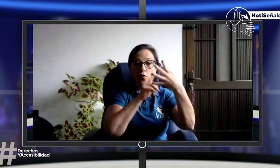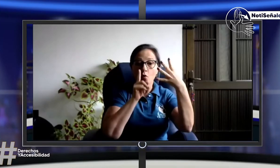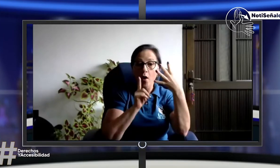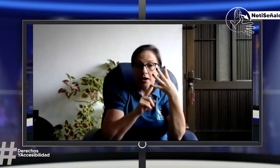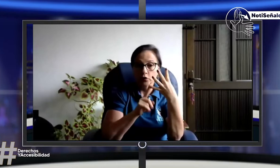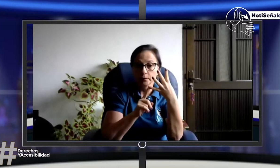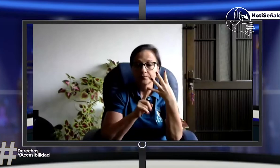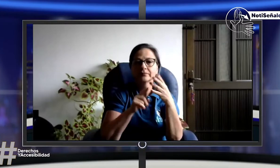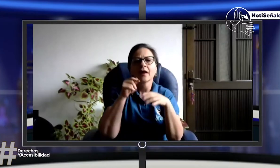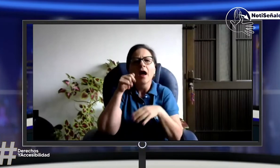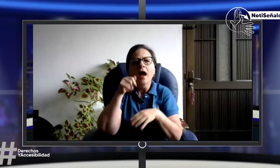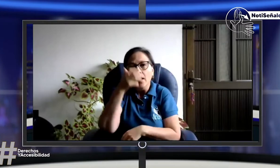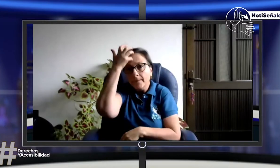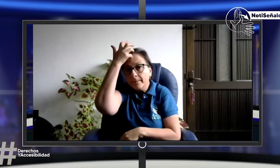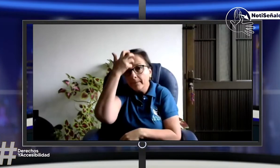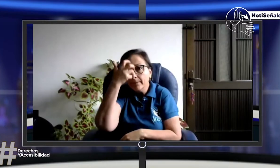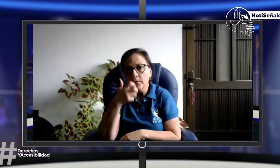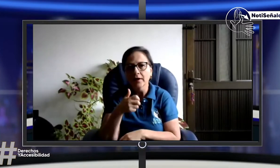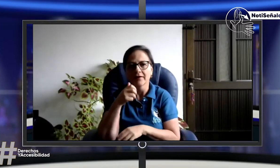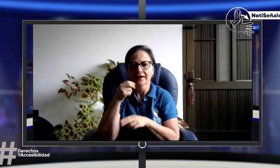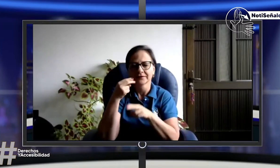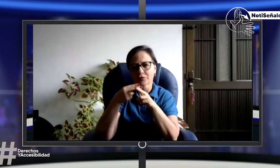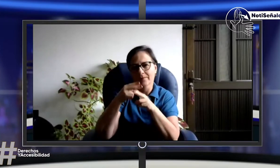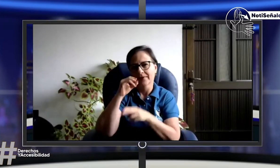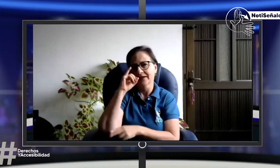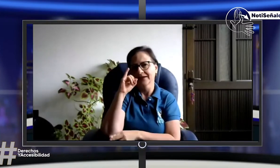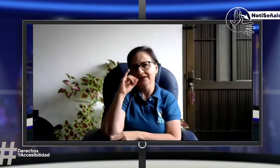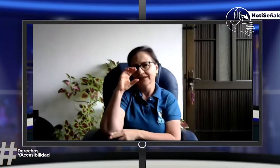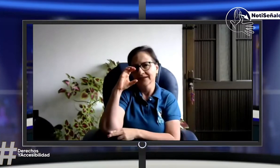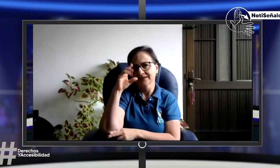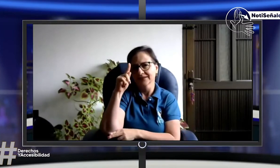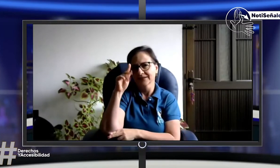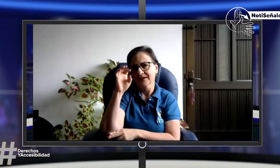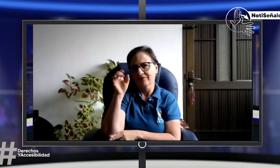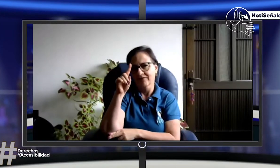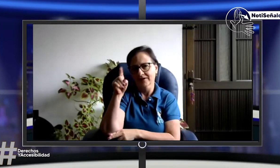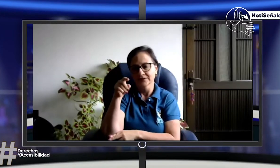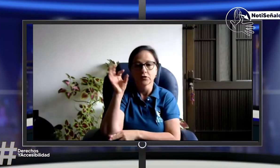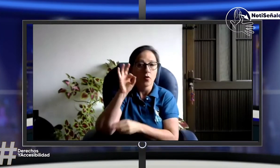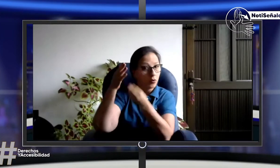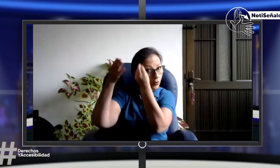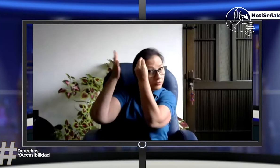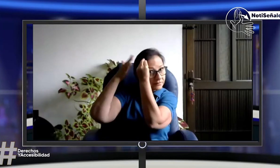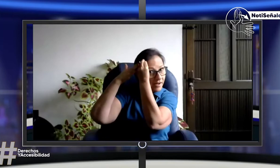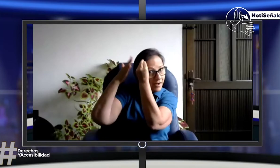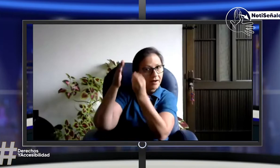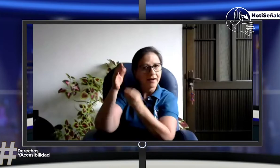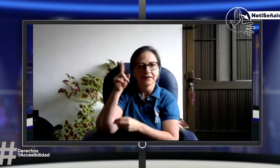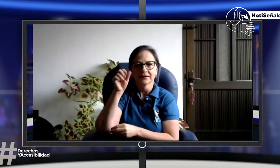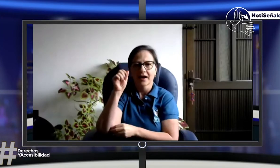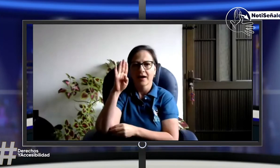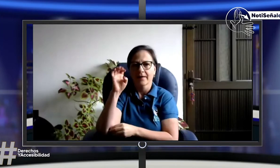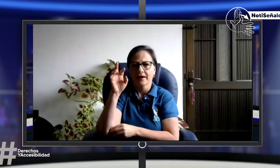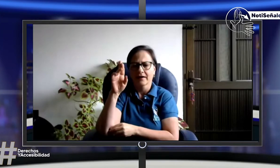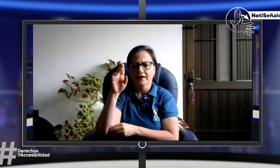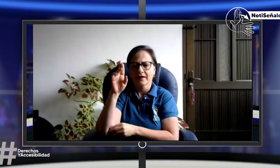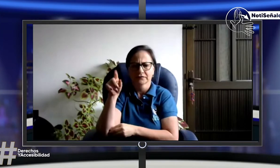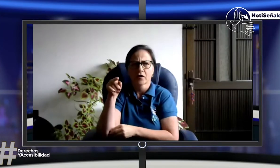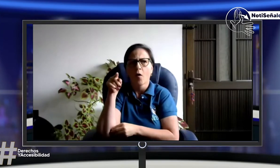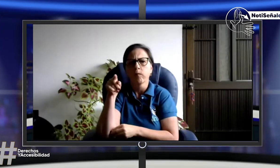brindar esta información a la luz de una claridad de estos términos. También hay que pensarnos en esos instrumentos